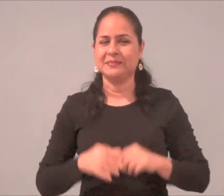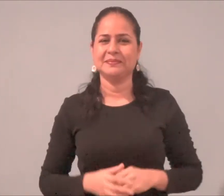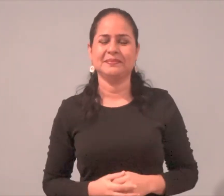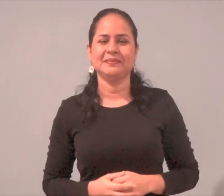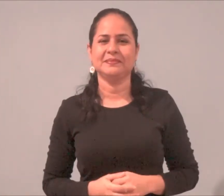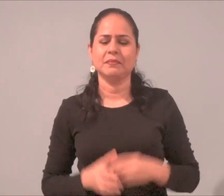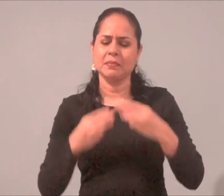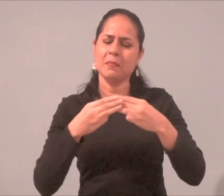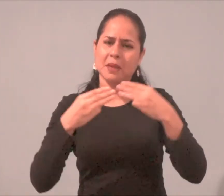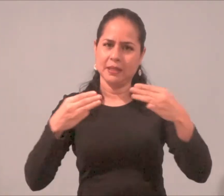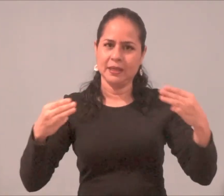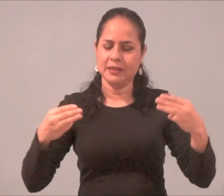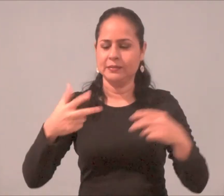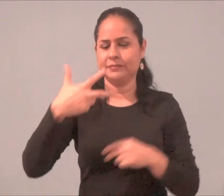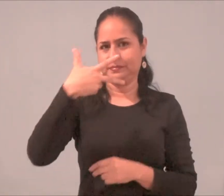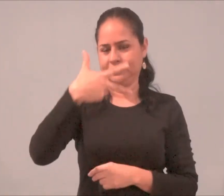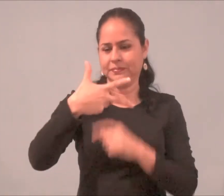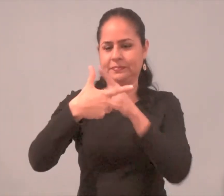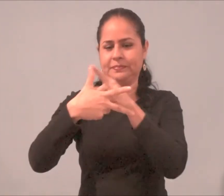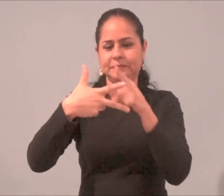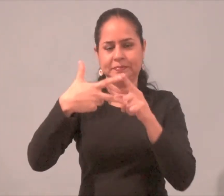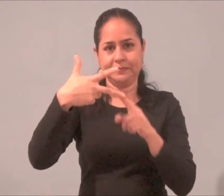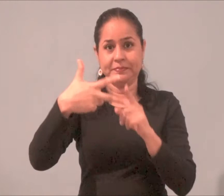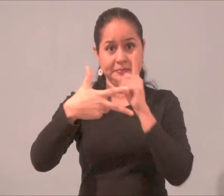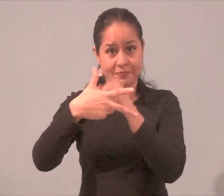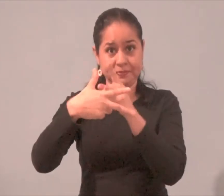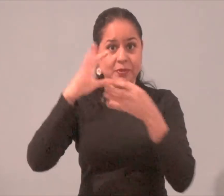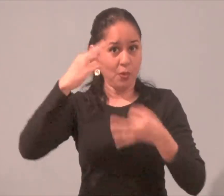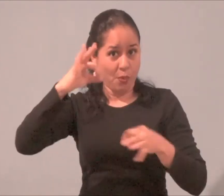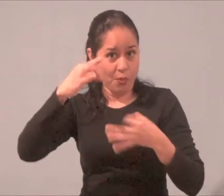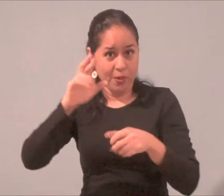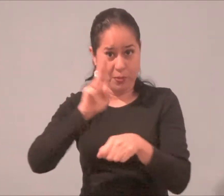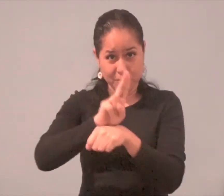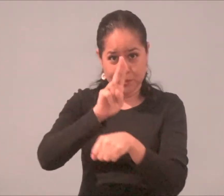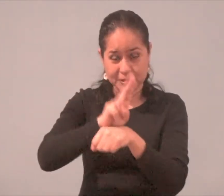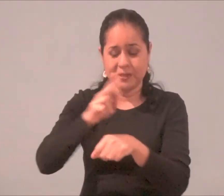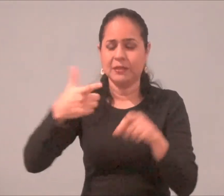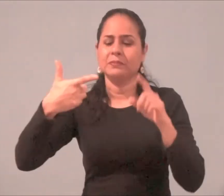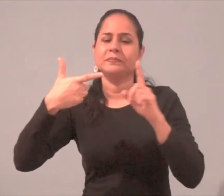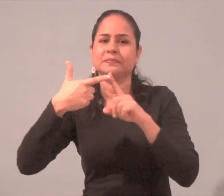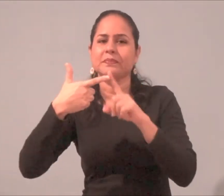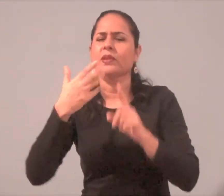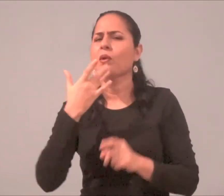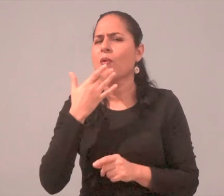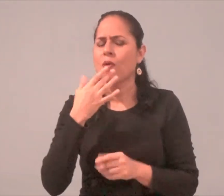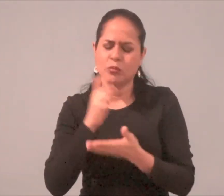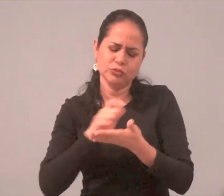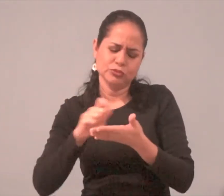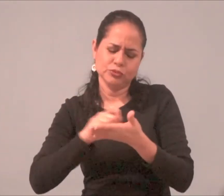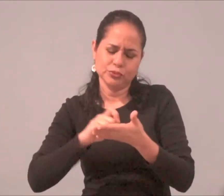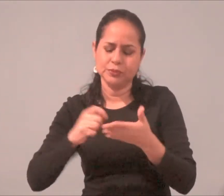Materiales Hoja de papel reciclado Marcadores Pinturas o colores